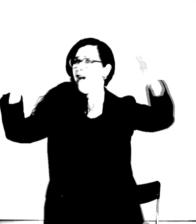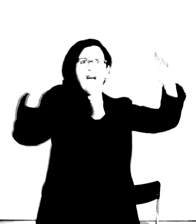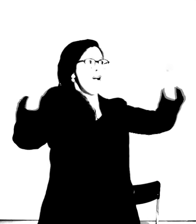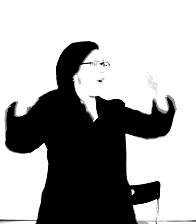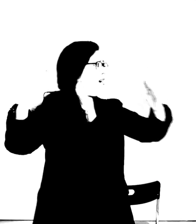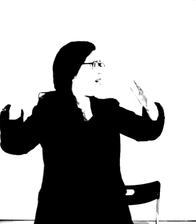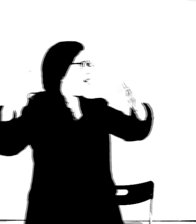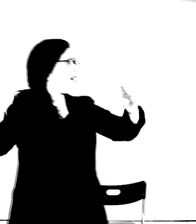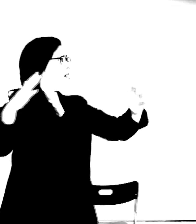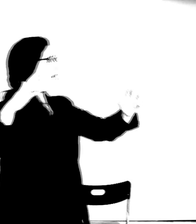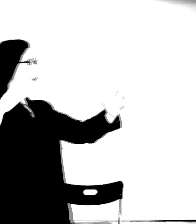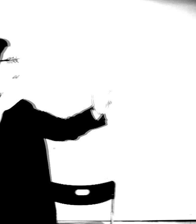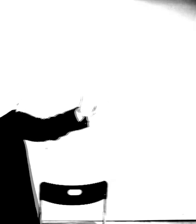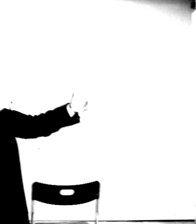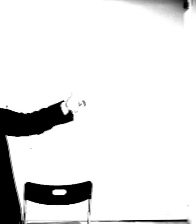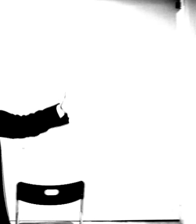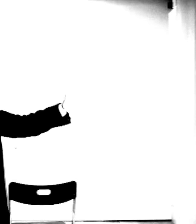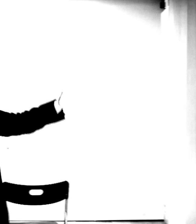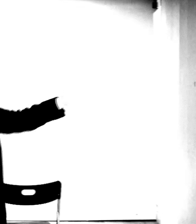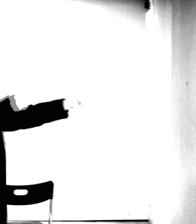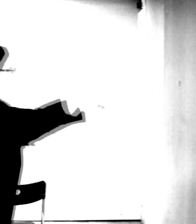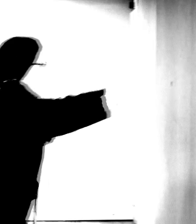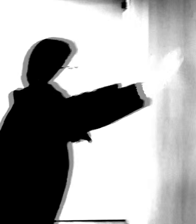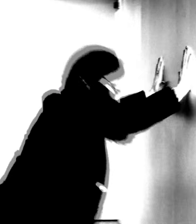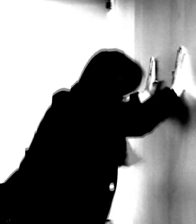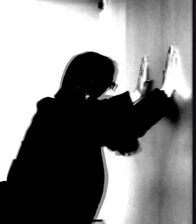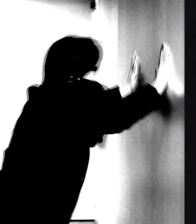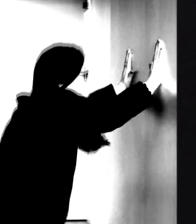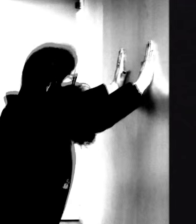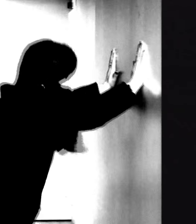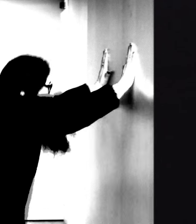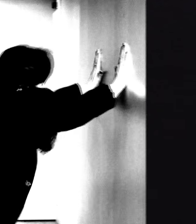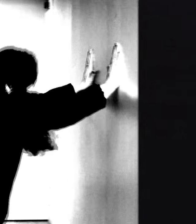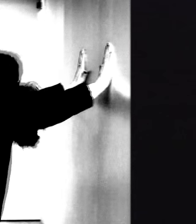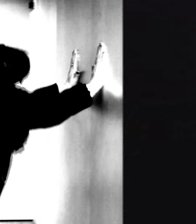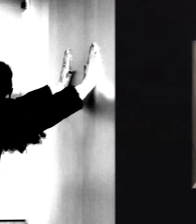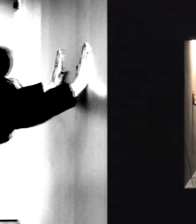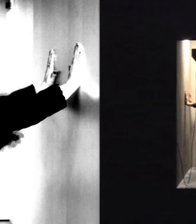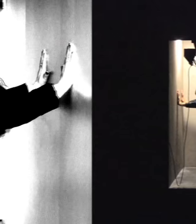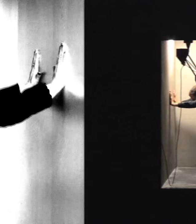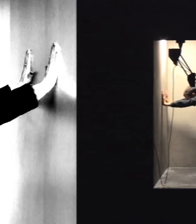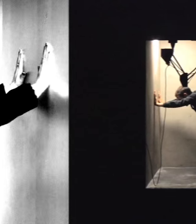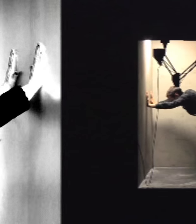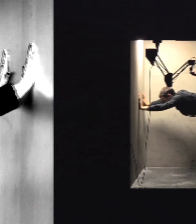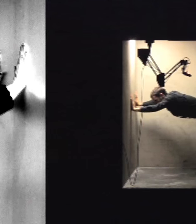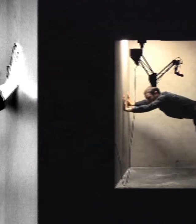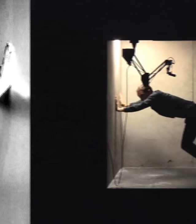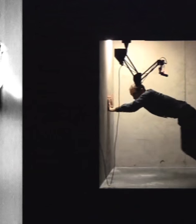Mu par une tension grandissante, il cherche alors à adapter ses mouvements, ses positions. Entraîné dans une impasse absurde et